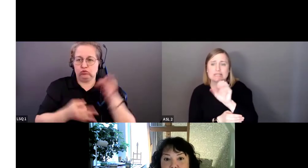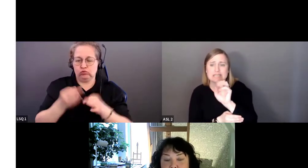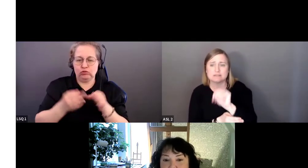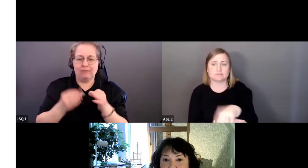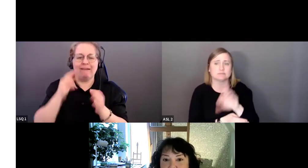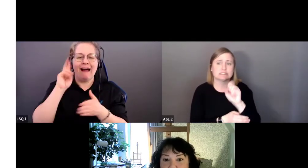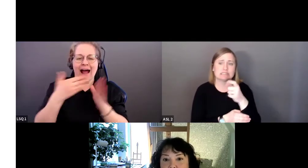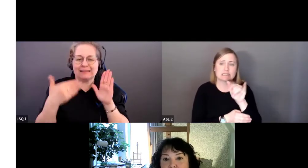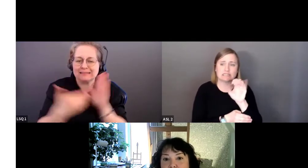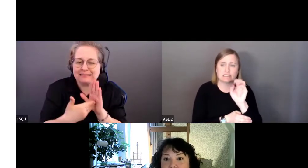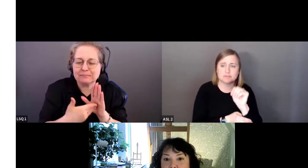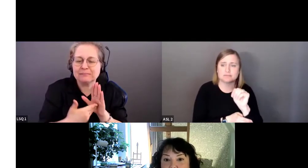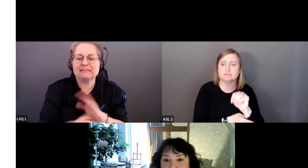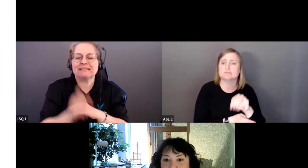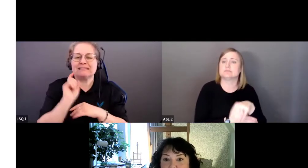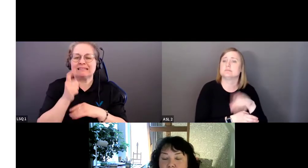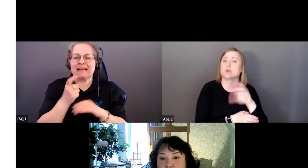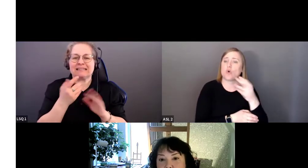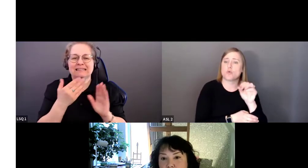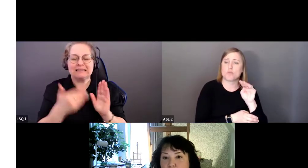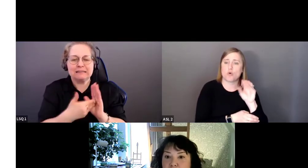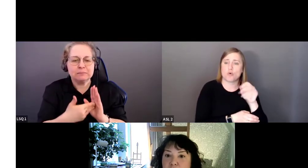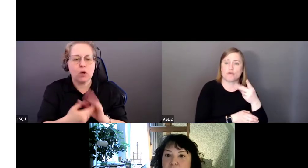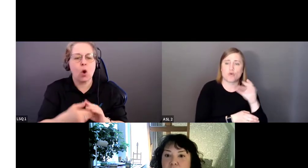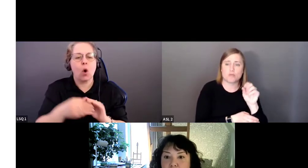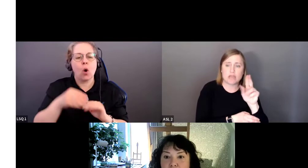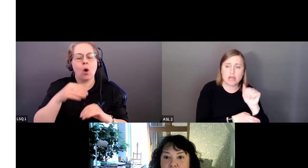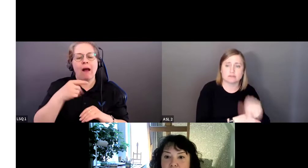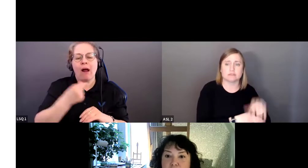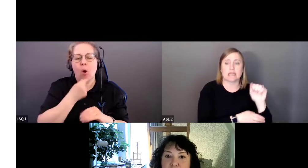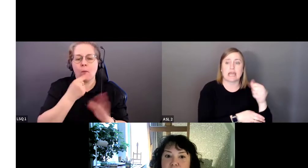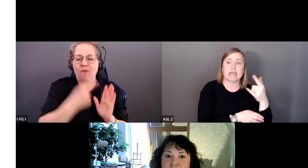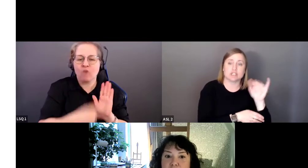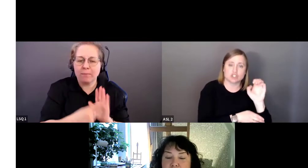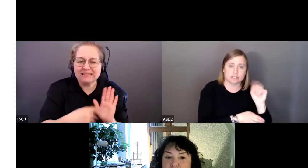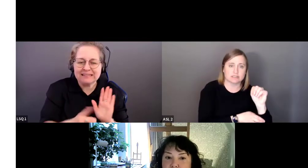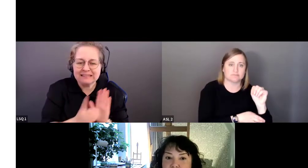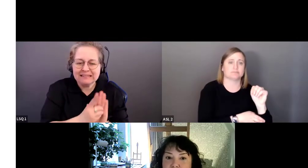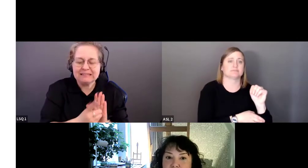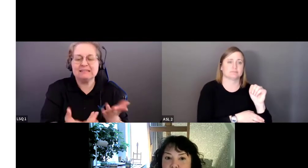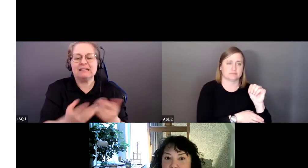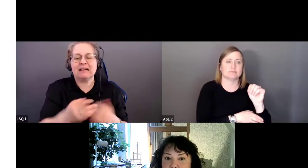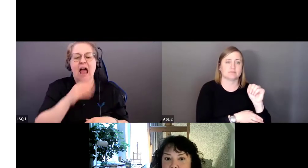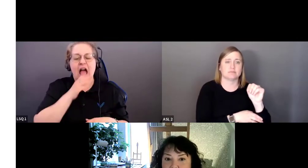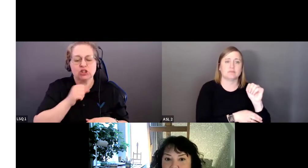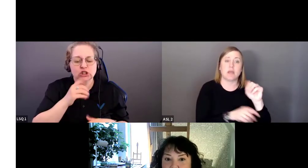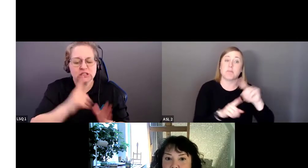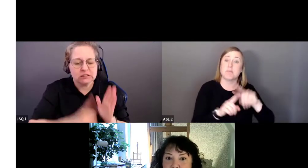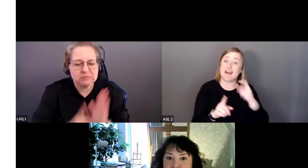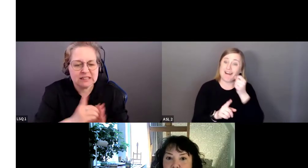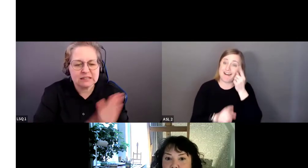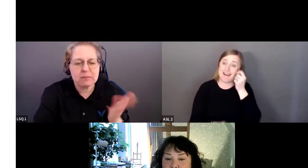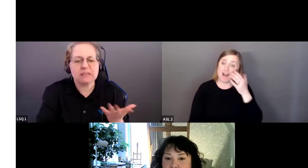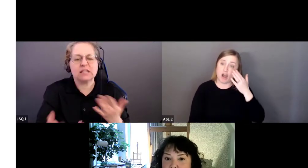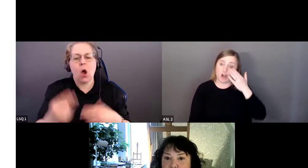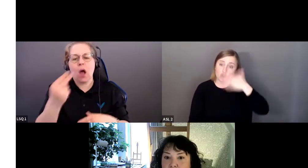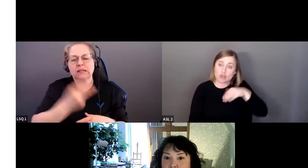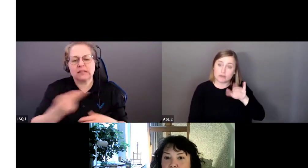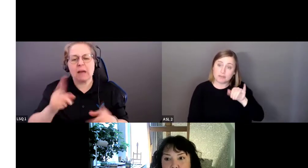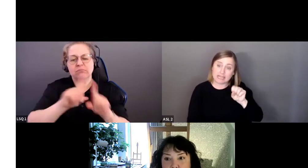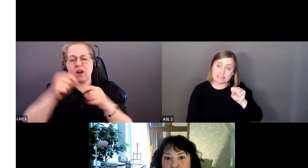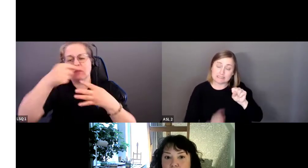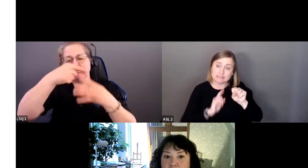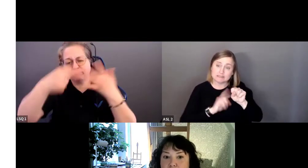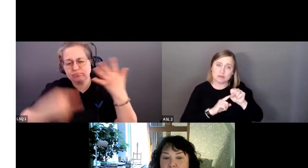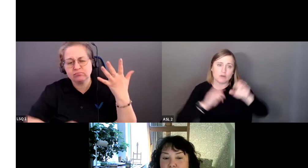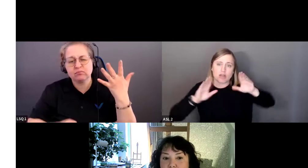racisme, sexisme, homophobie, agisme, handicap. Mais peu de nous sommes conscients des préjugés